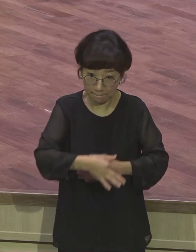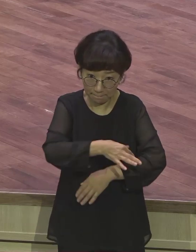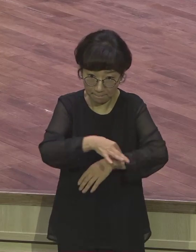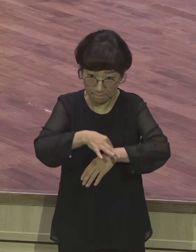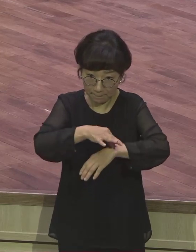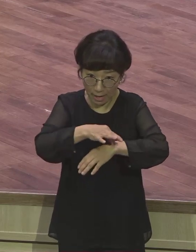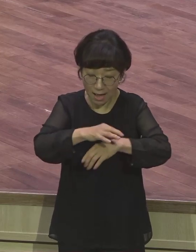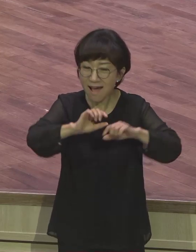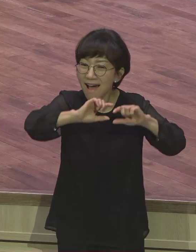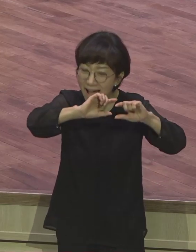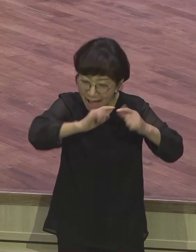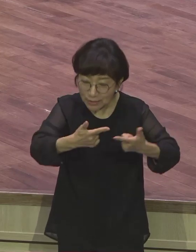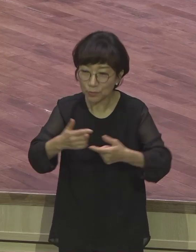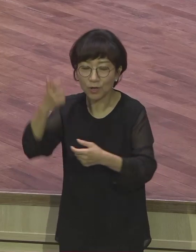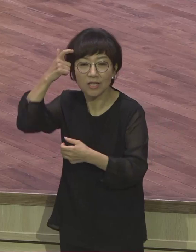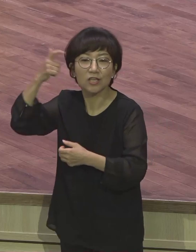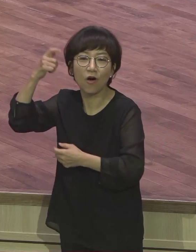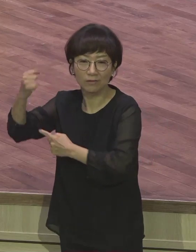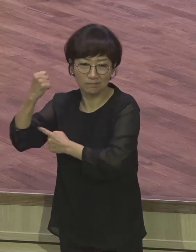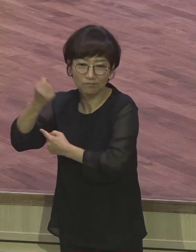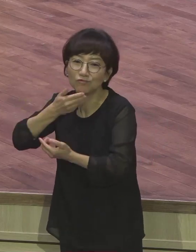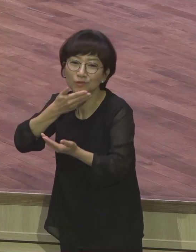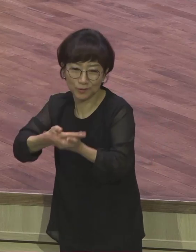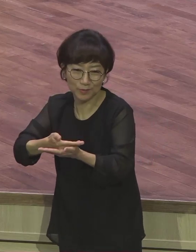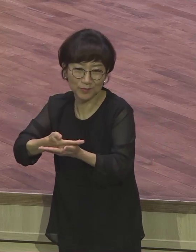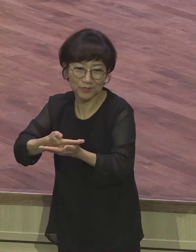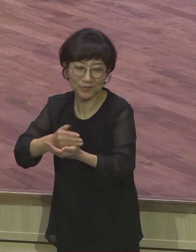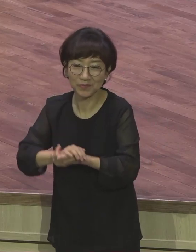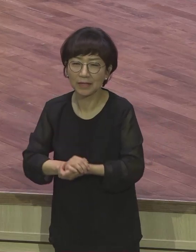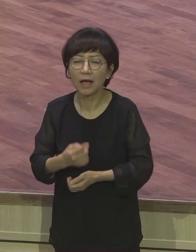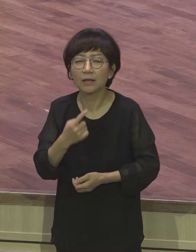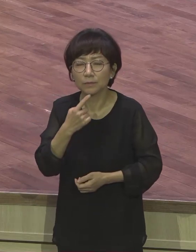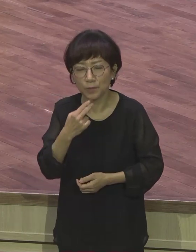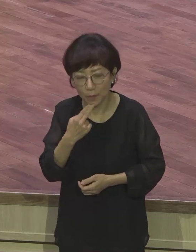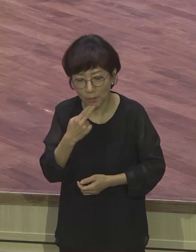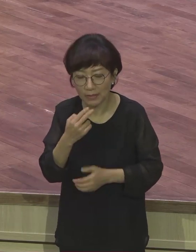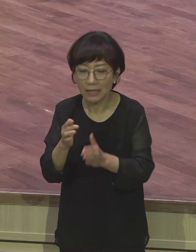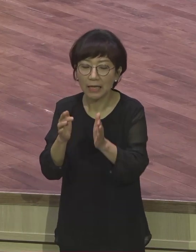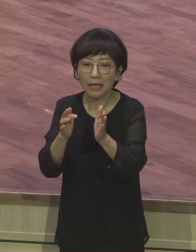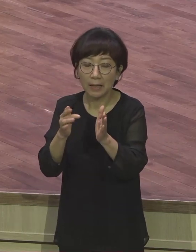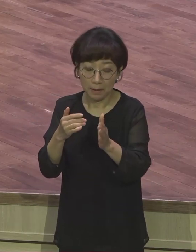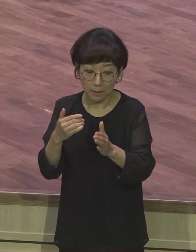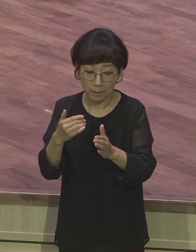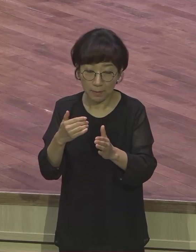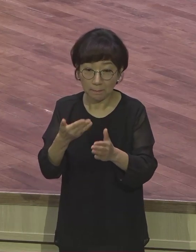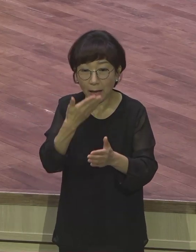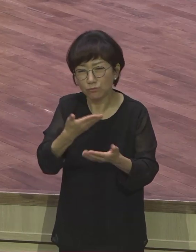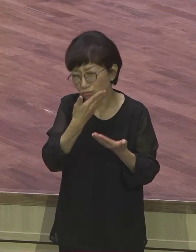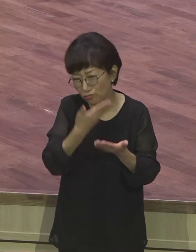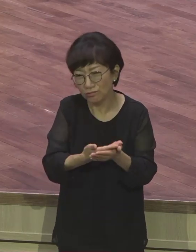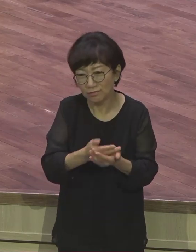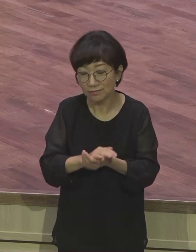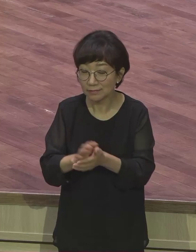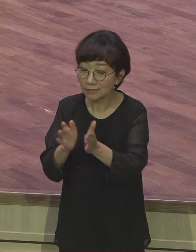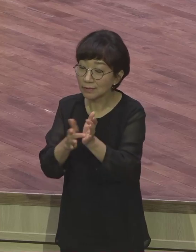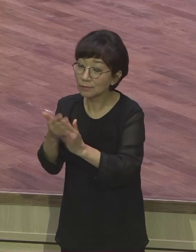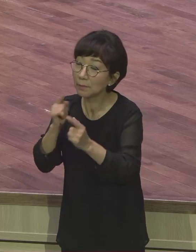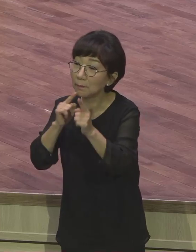밥줄 필요합니다. 그래서 예수님도 사람이 떡으로만 살 것이 아니라 하나의 말씀으로 살아야